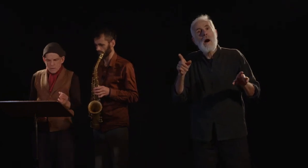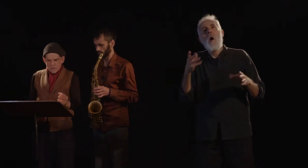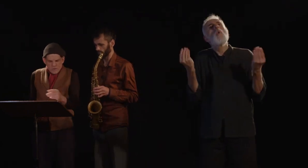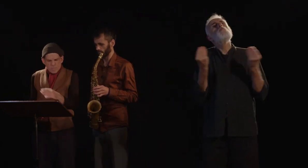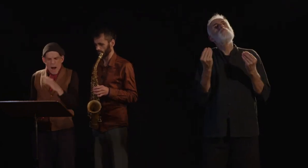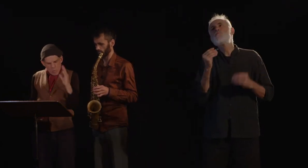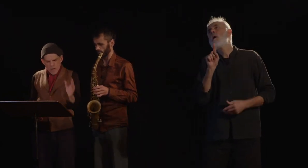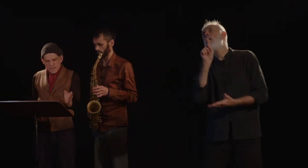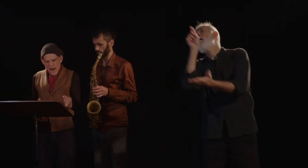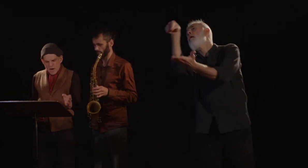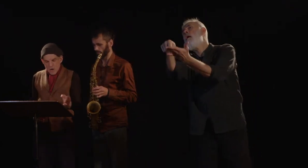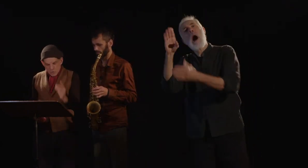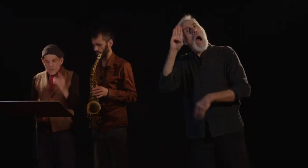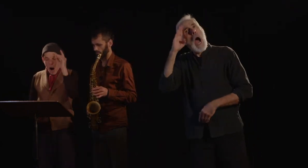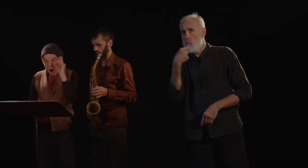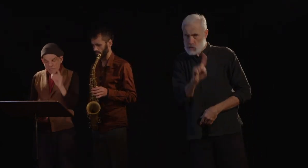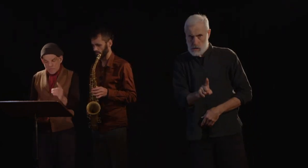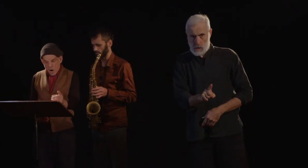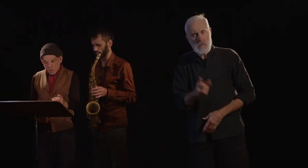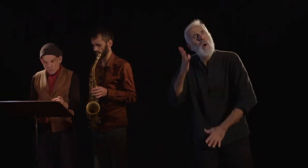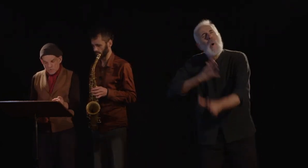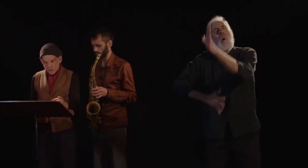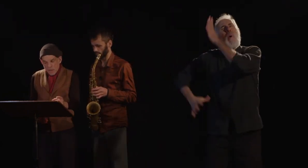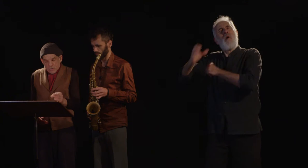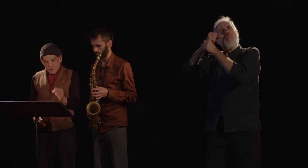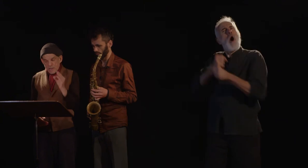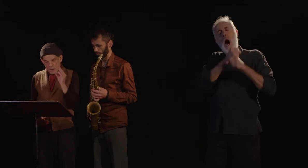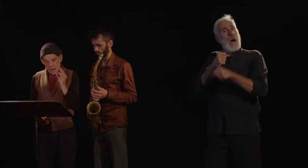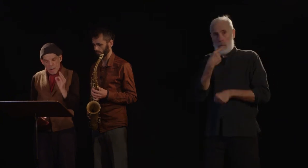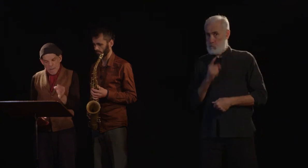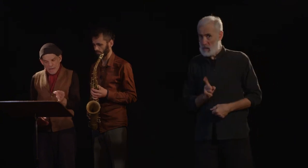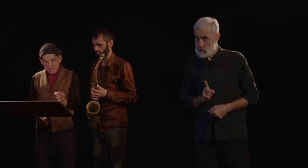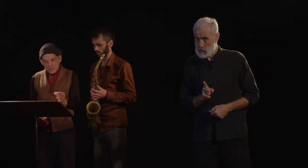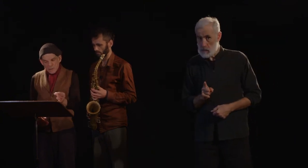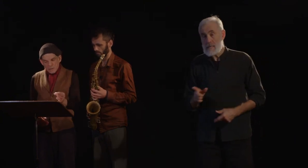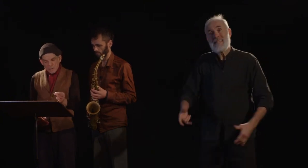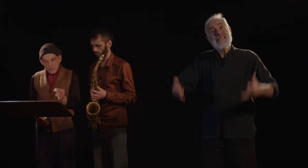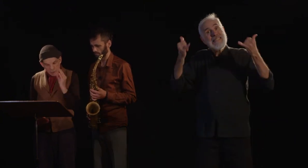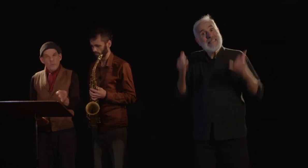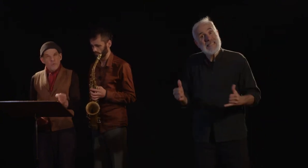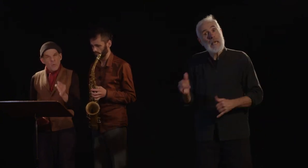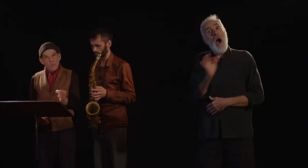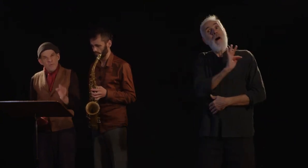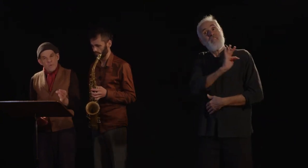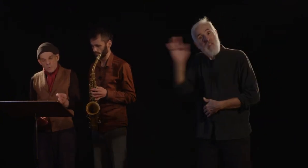je ne dis pas au Moyen-Âge, je dis en France, je dis à Paris et au temps où nous vivons.